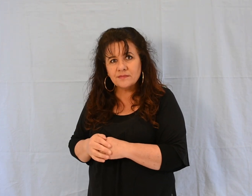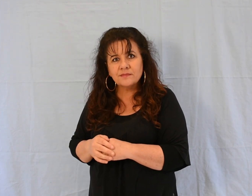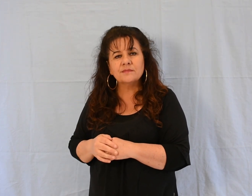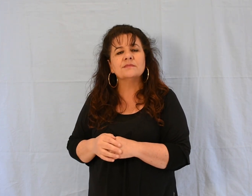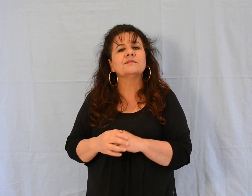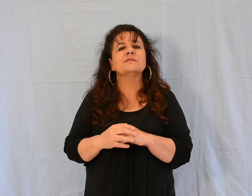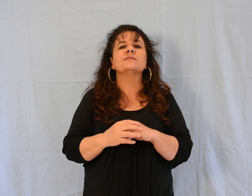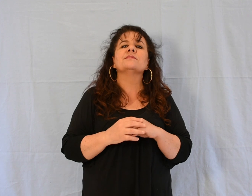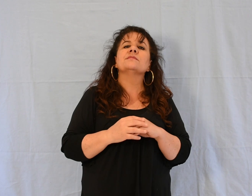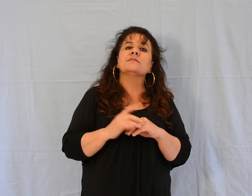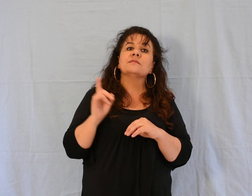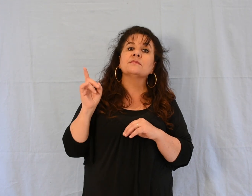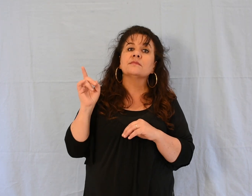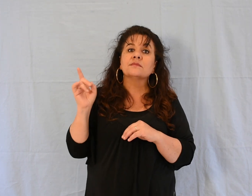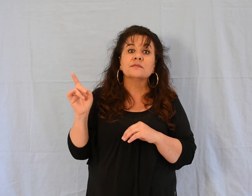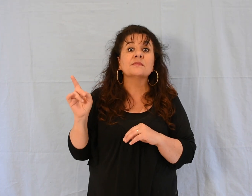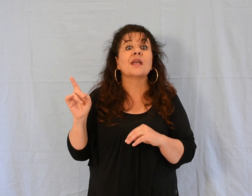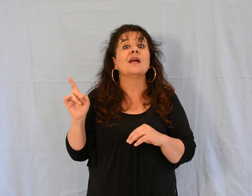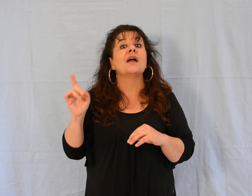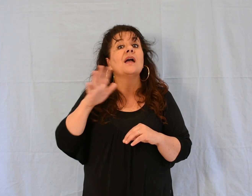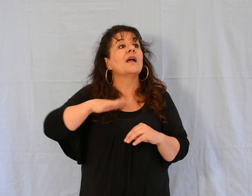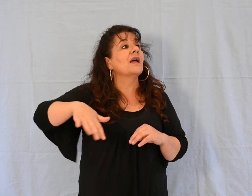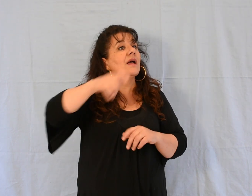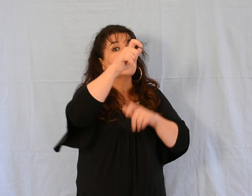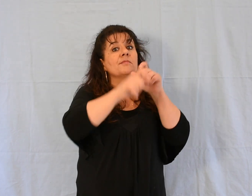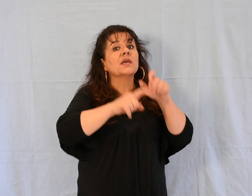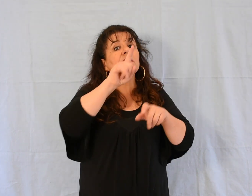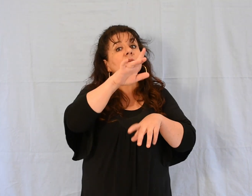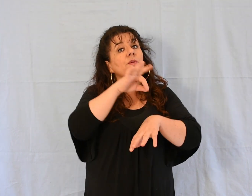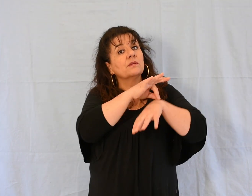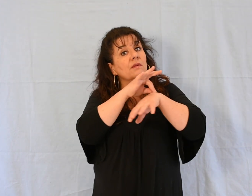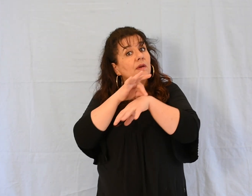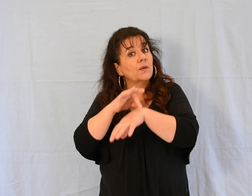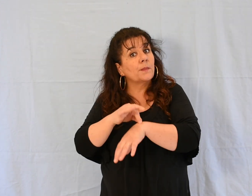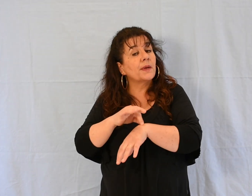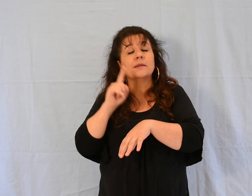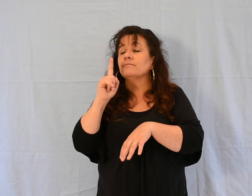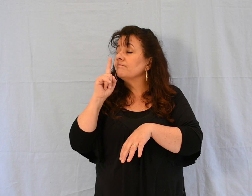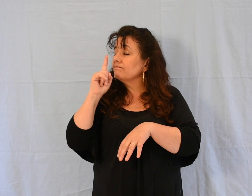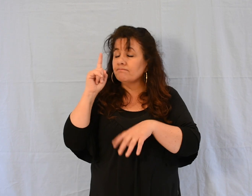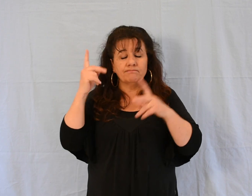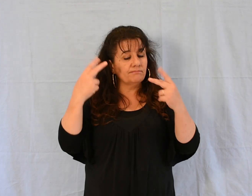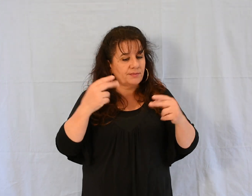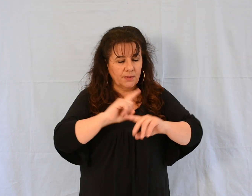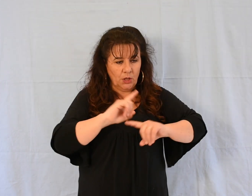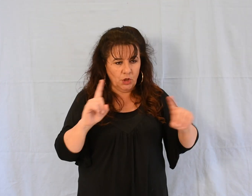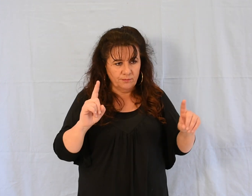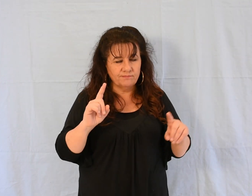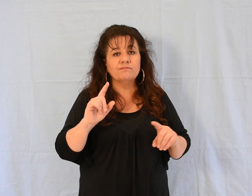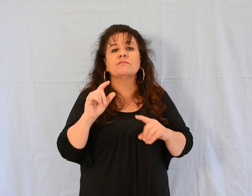Il ne laissa personne l'accompagner, sauf Pierre, Jacques et Jean, le